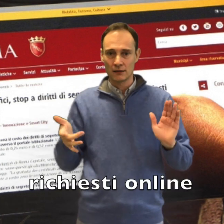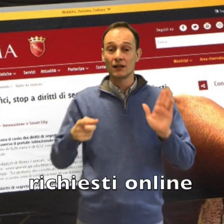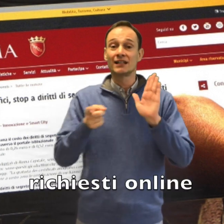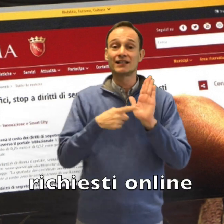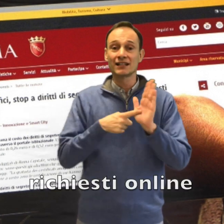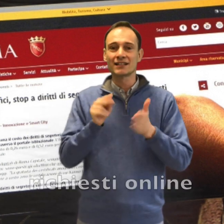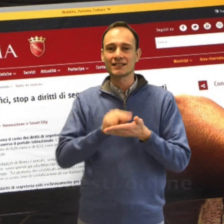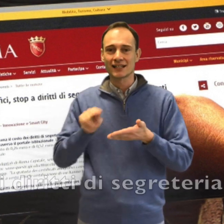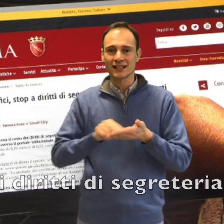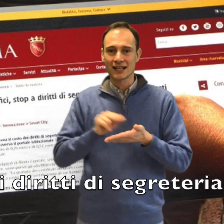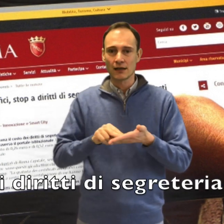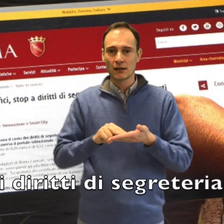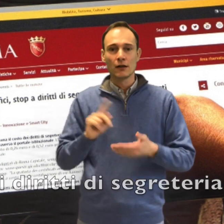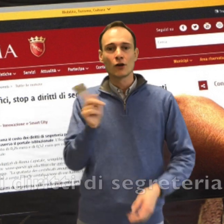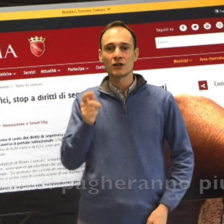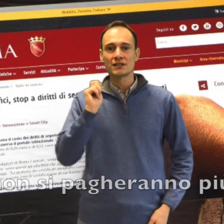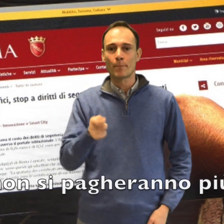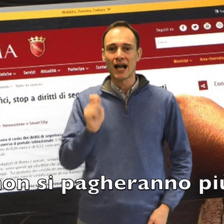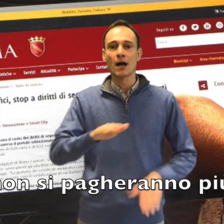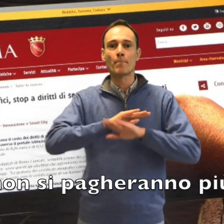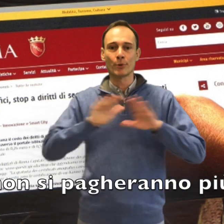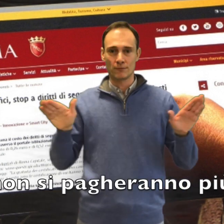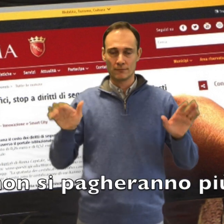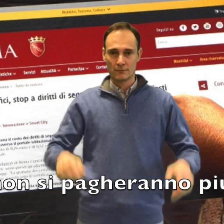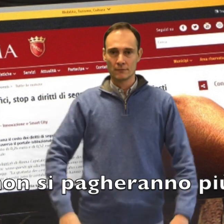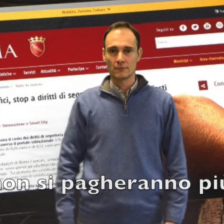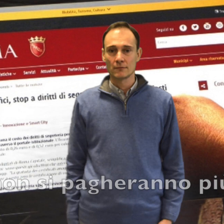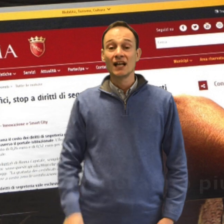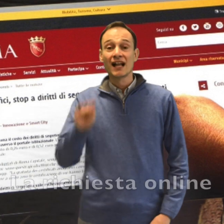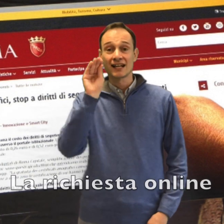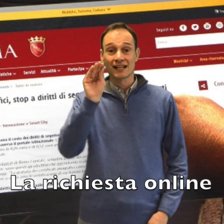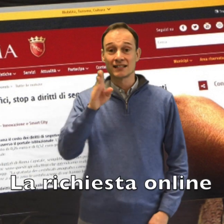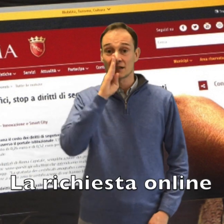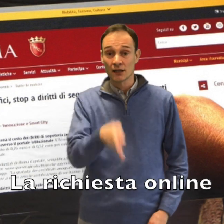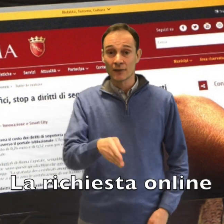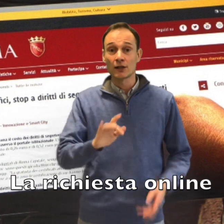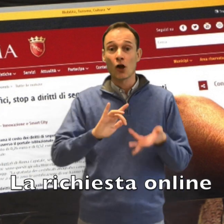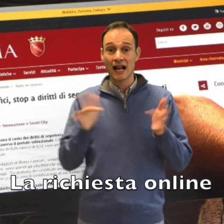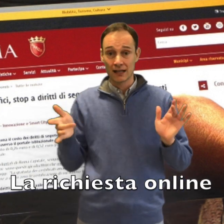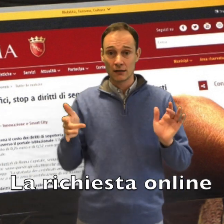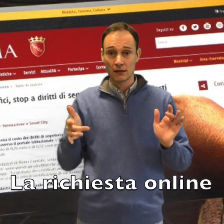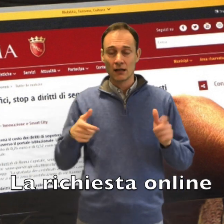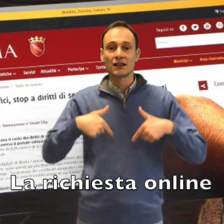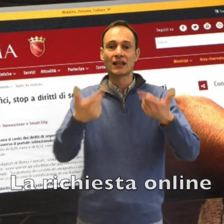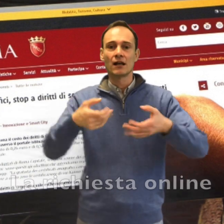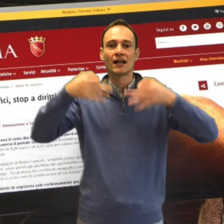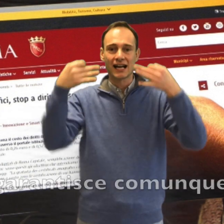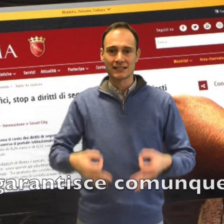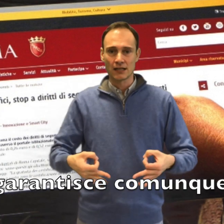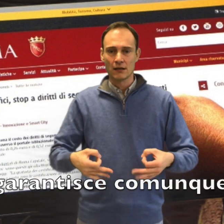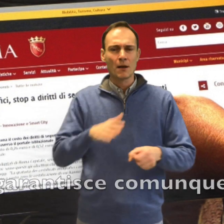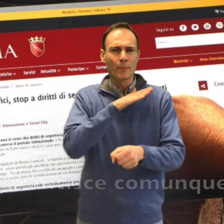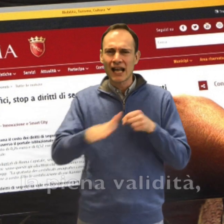segreteria per i certificati anagrafici richiesti online. La richiesta online garantisce